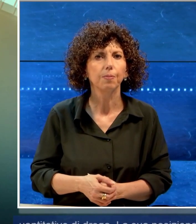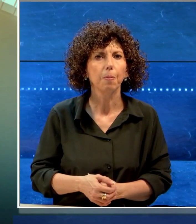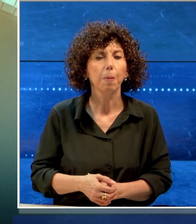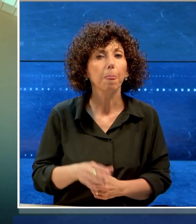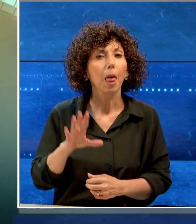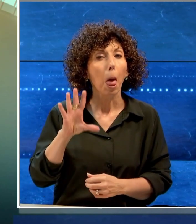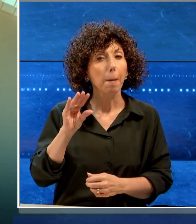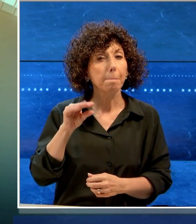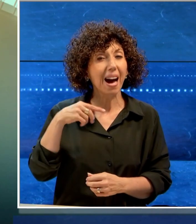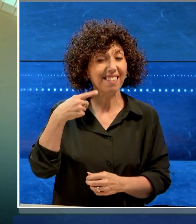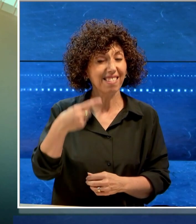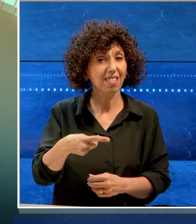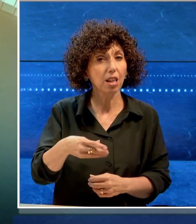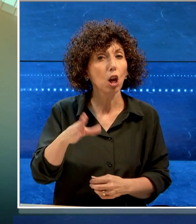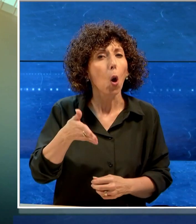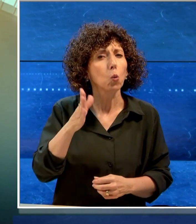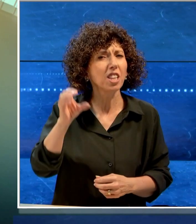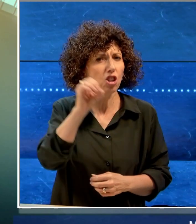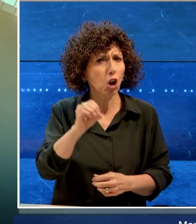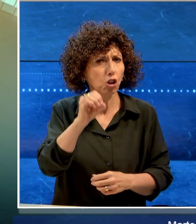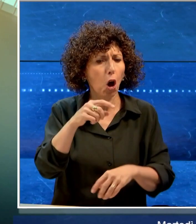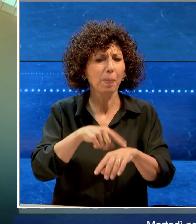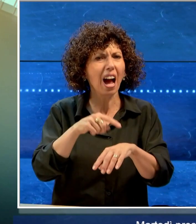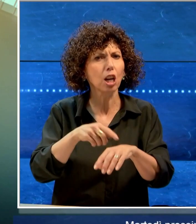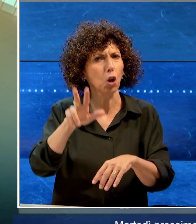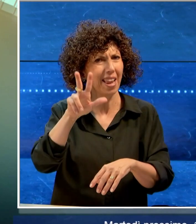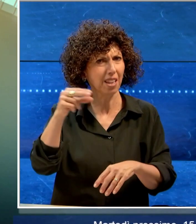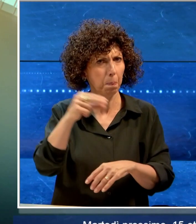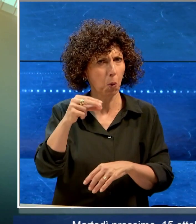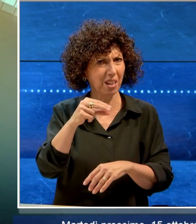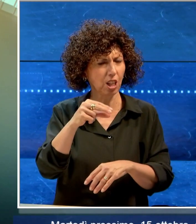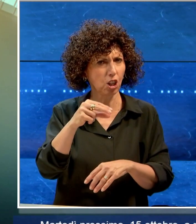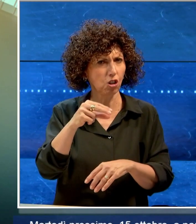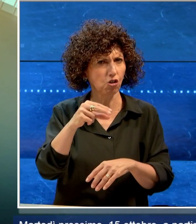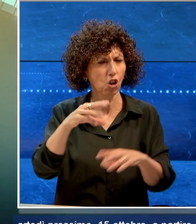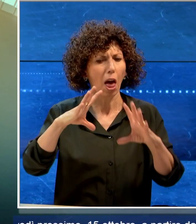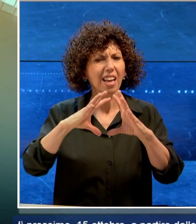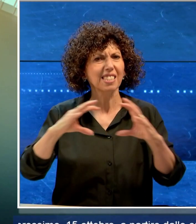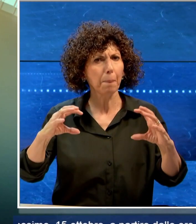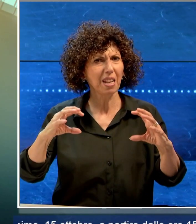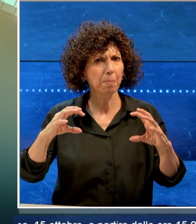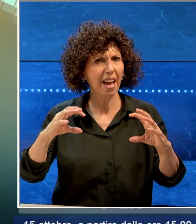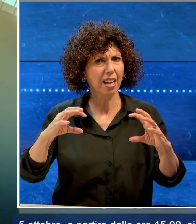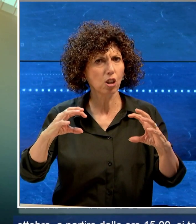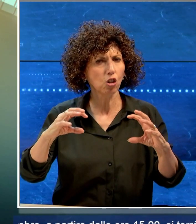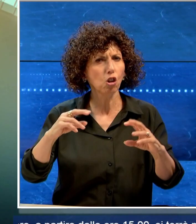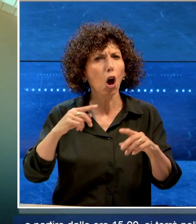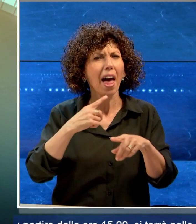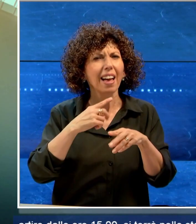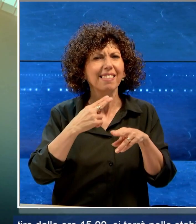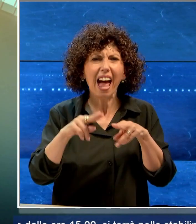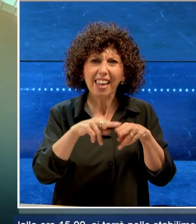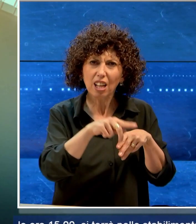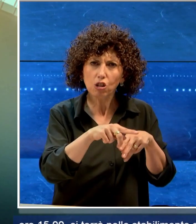Martedì 15 ottobre a partire dalle 15 si terrà nello stabilimento siderurgico di Taranto una